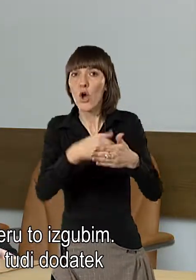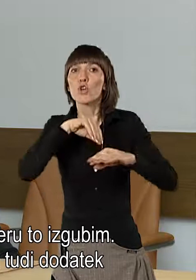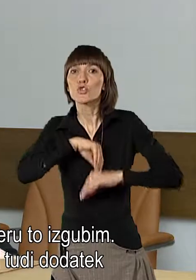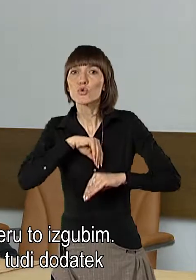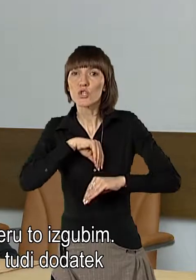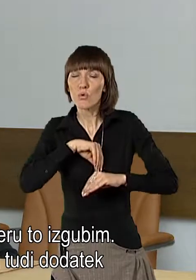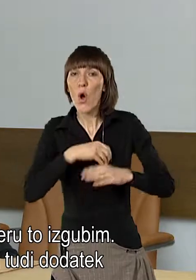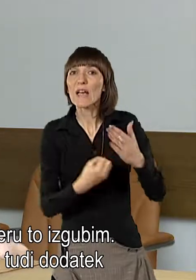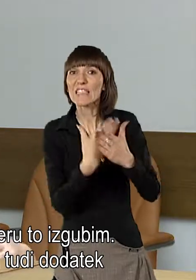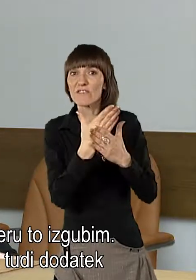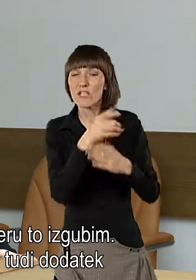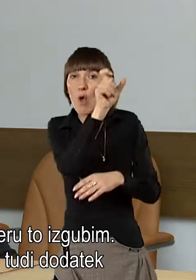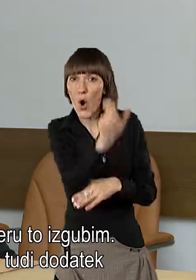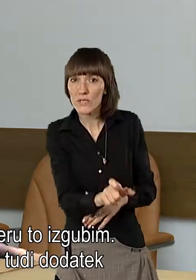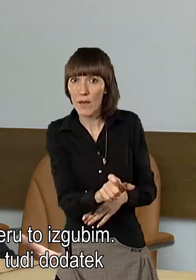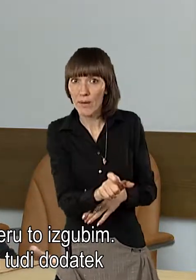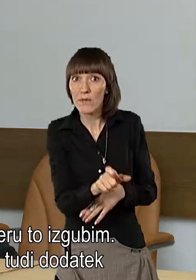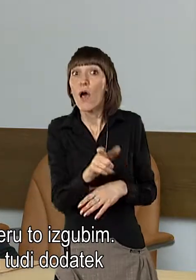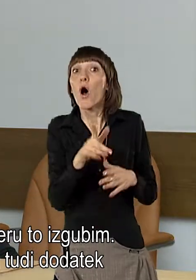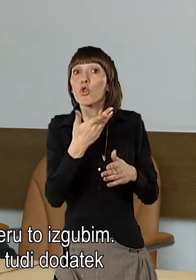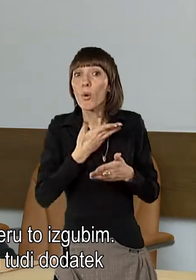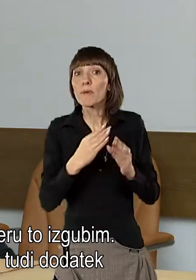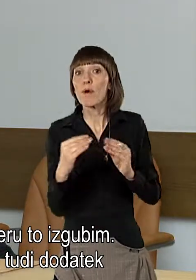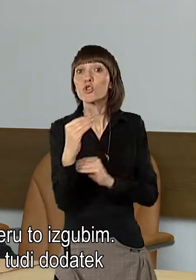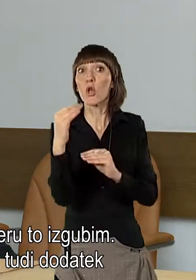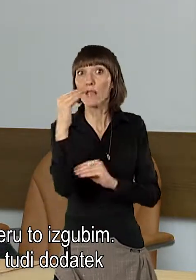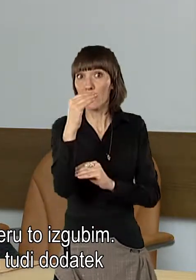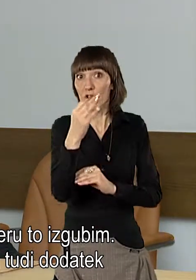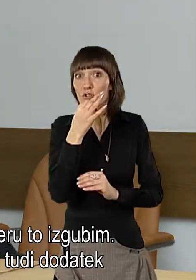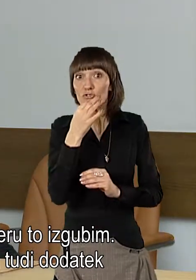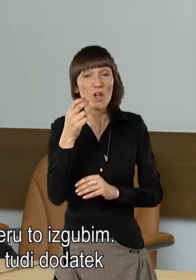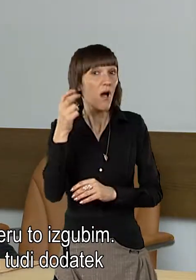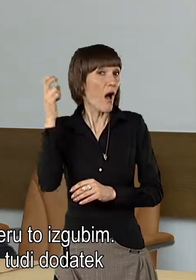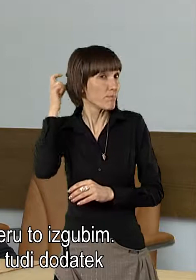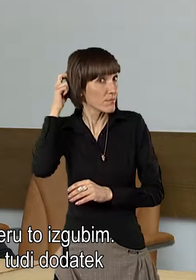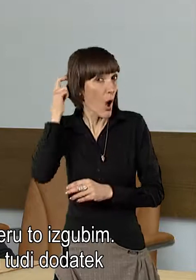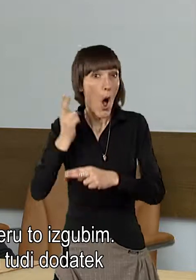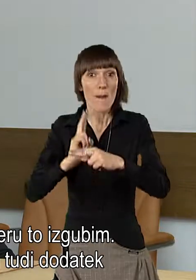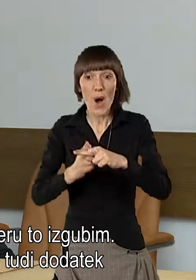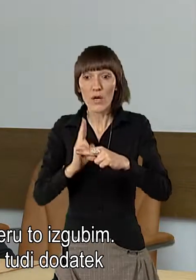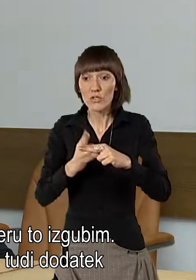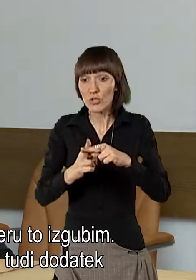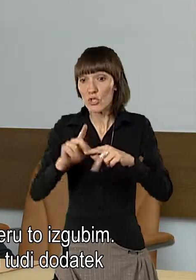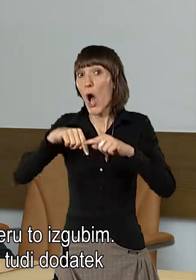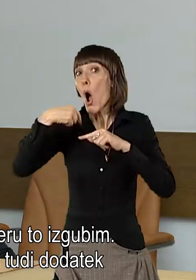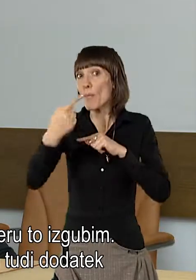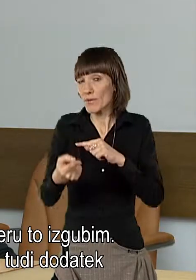dodatek za delo z duševno malo razvitevimi, V tem primeru, ne, izgubim ta dodatek. Čudi me je sicer tudi to, da se